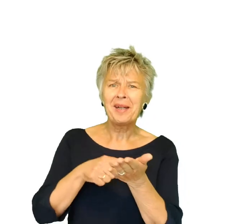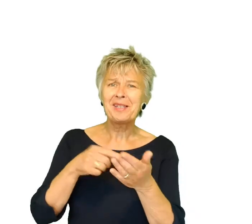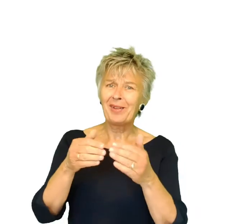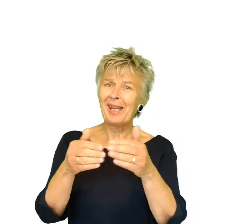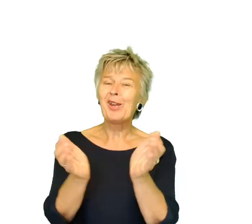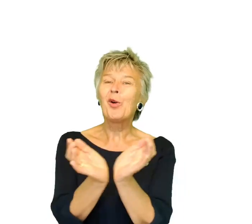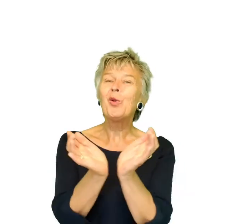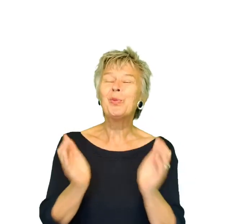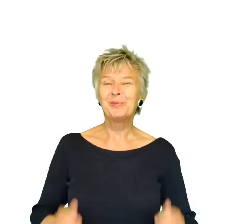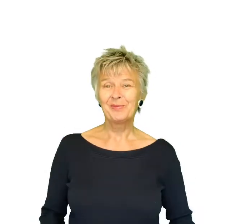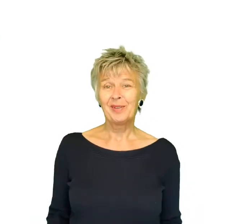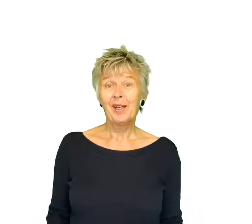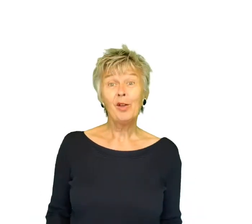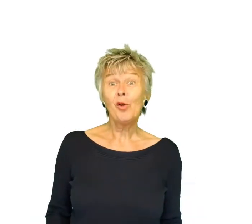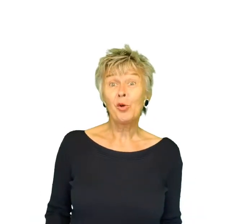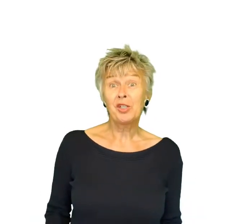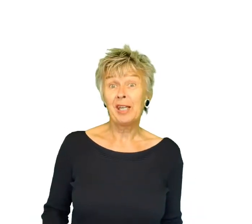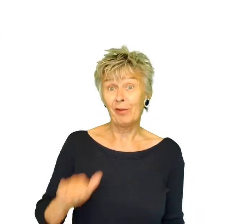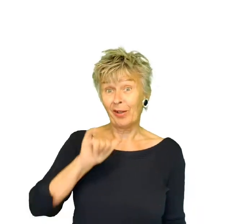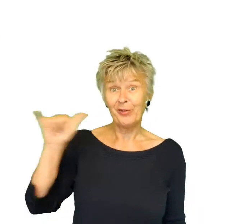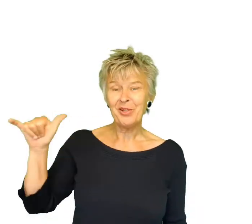is weer in je groep. En gewoon ook eens een keer wat anders.